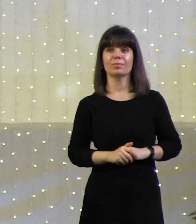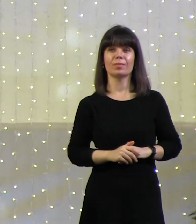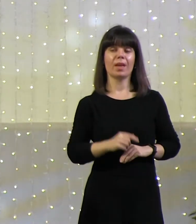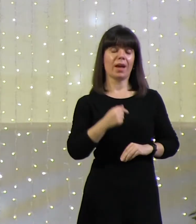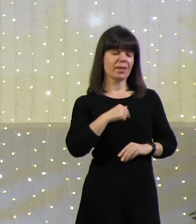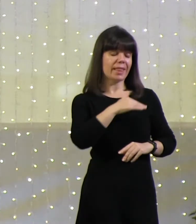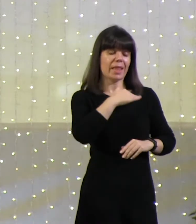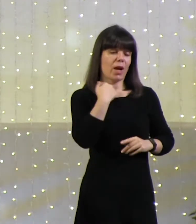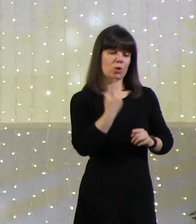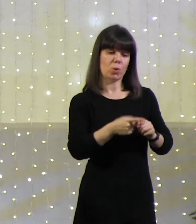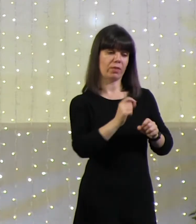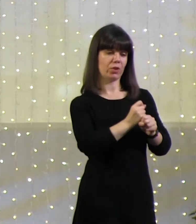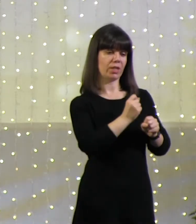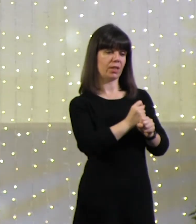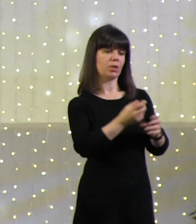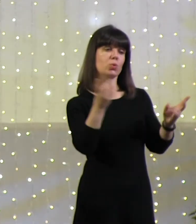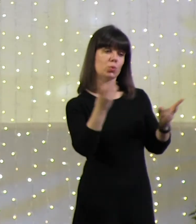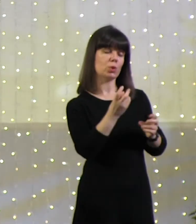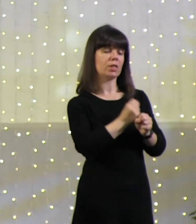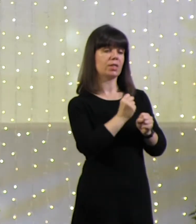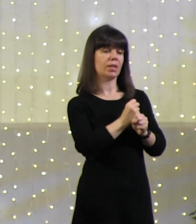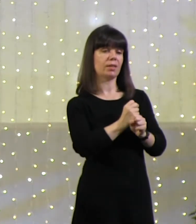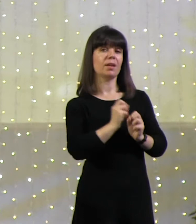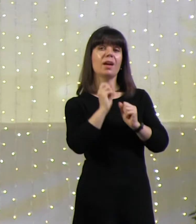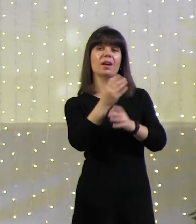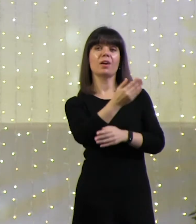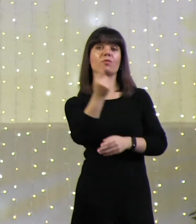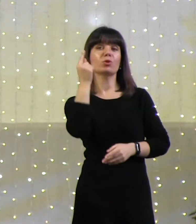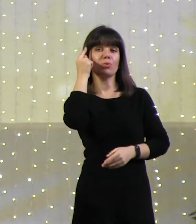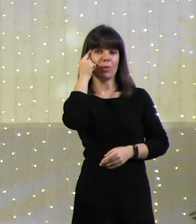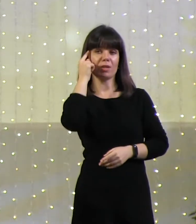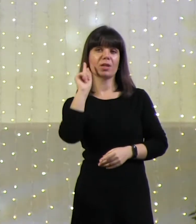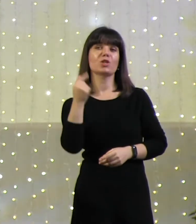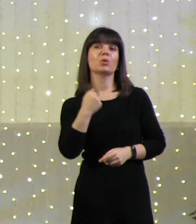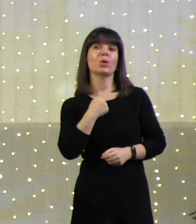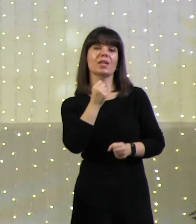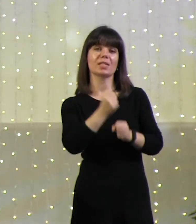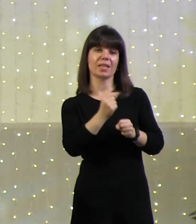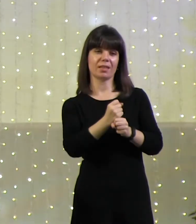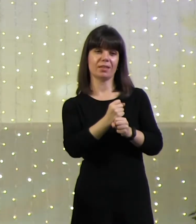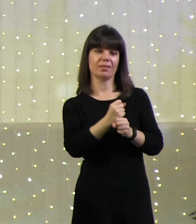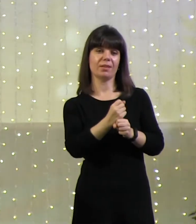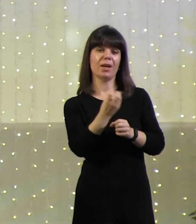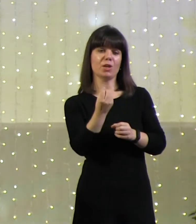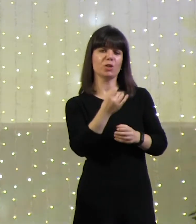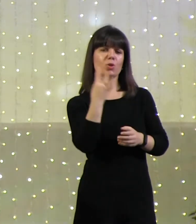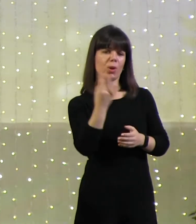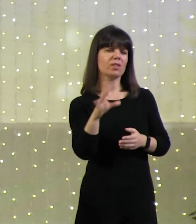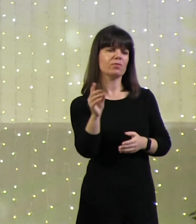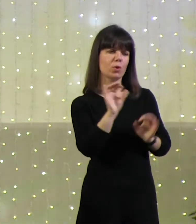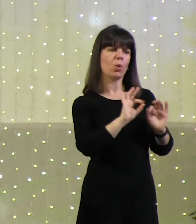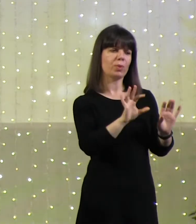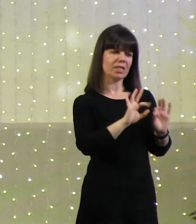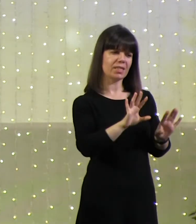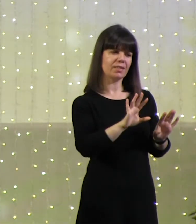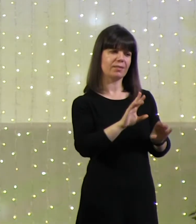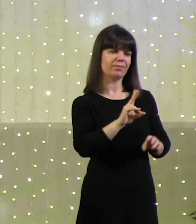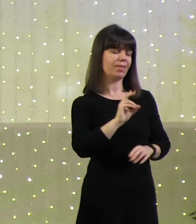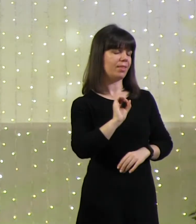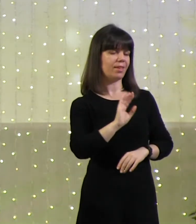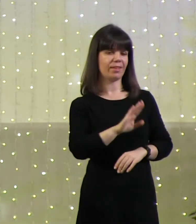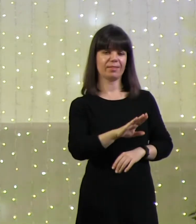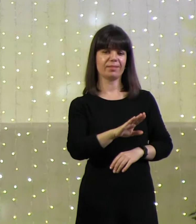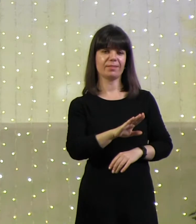но это надо сделать. Как вы думаете, что я сделал? Еще раз им все объяснил? Нет.